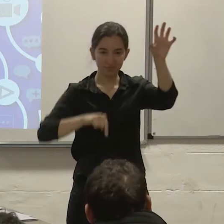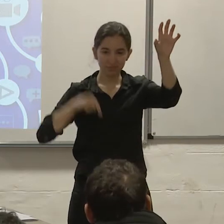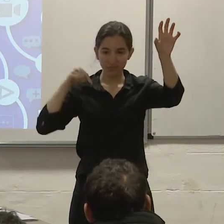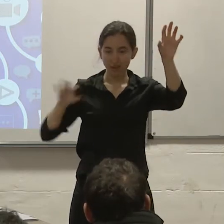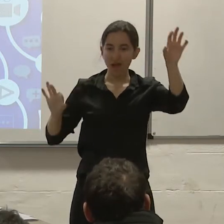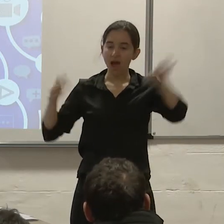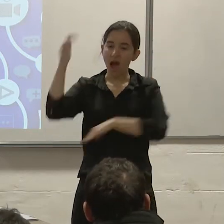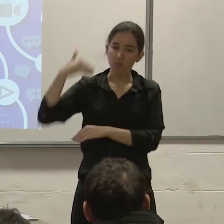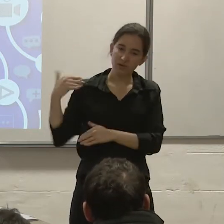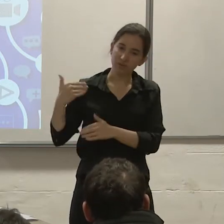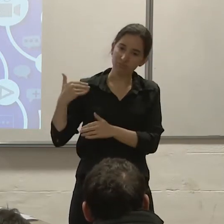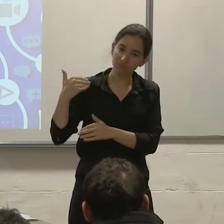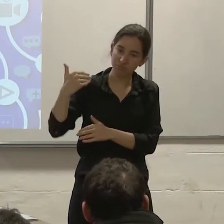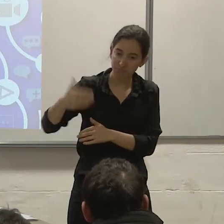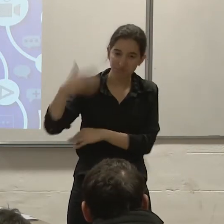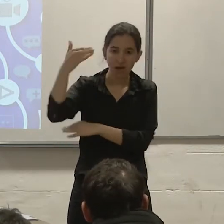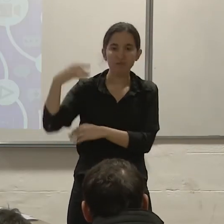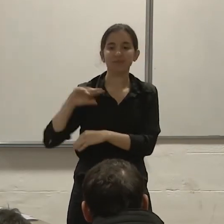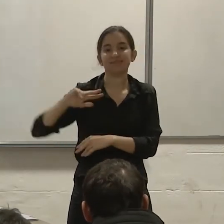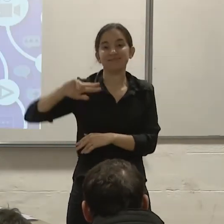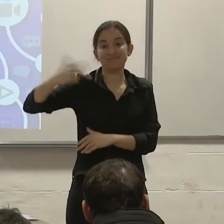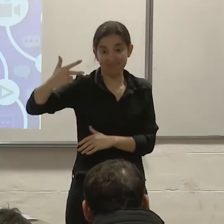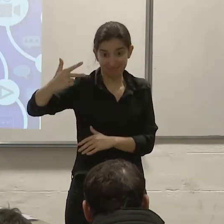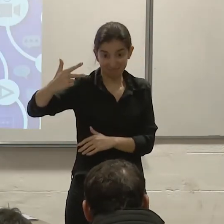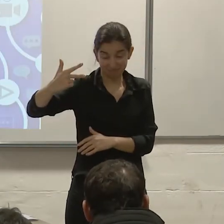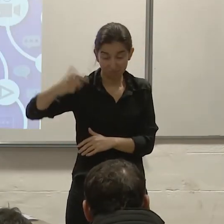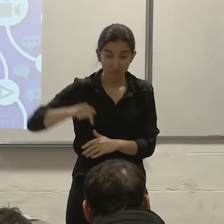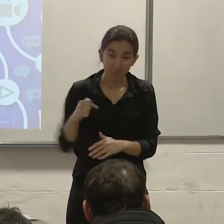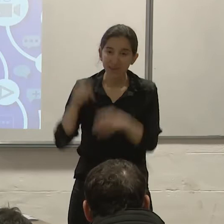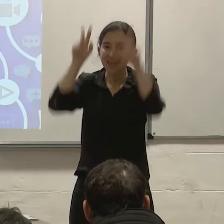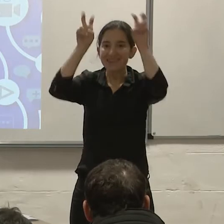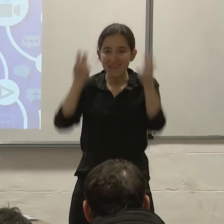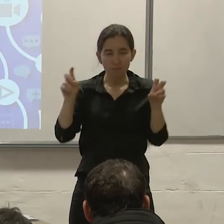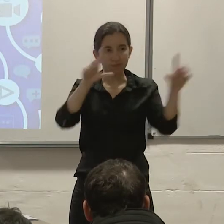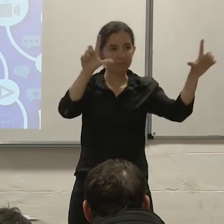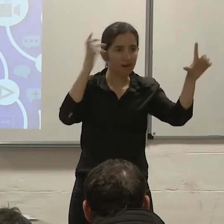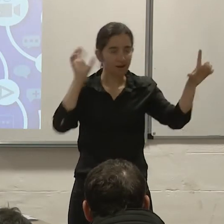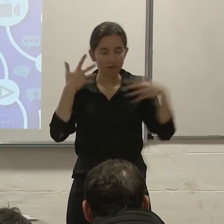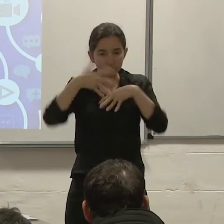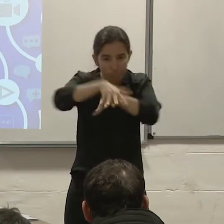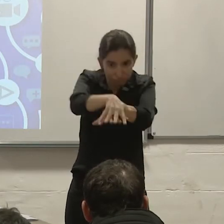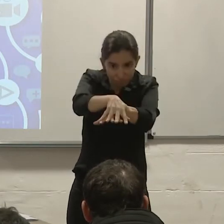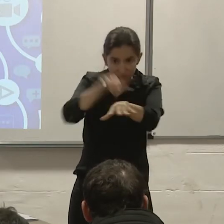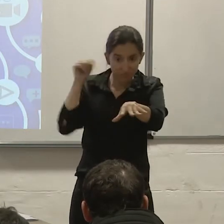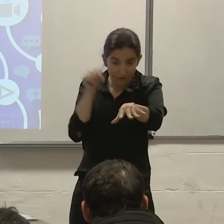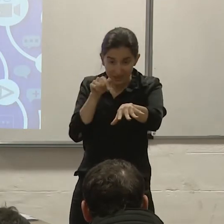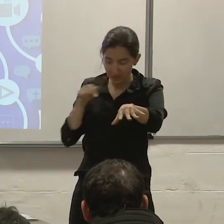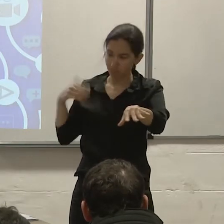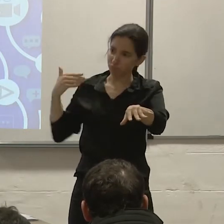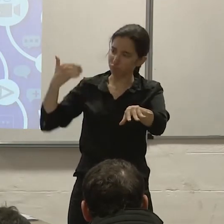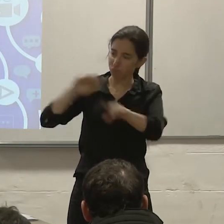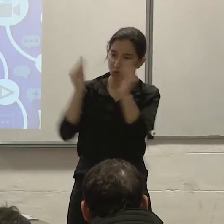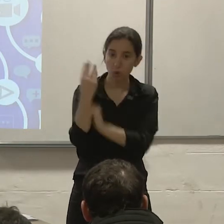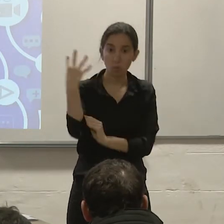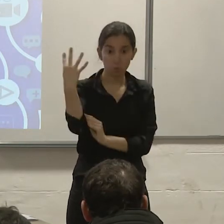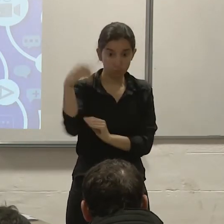expresarse sobre el funcionamiento de los servicios de comunicación audiovisual en Argentina, aporte sobre derecho a